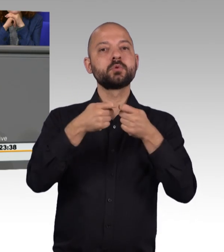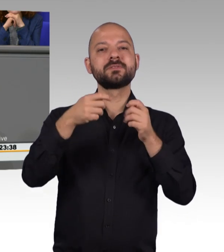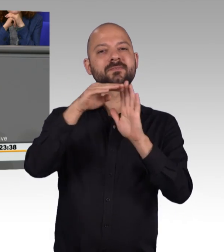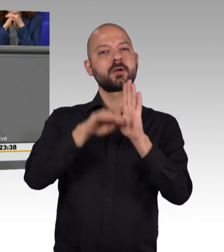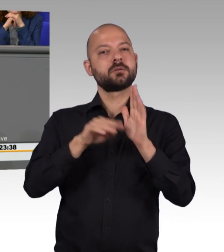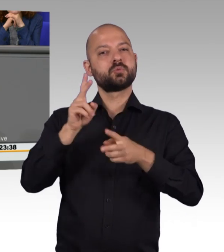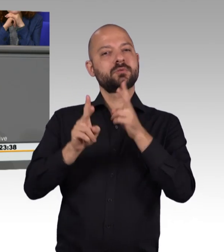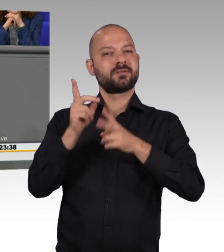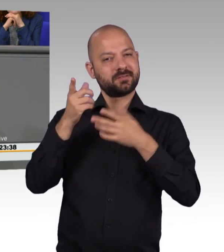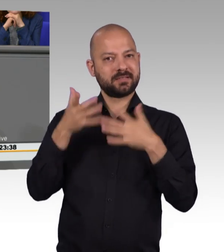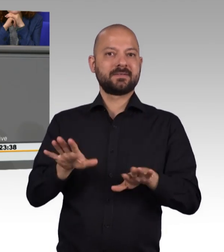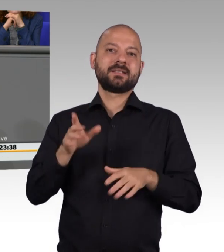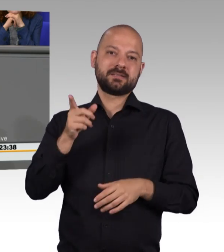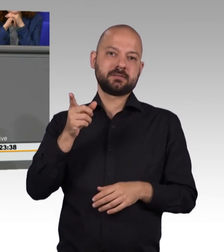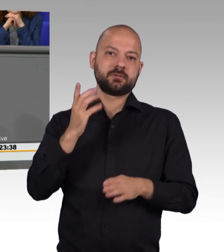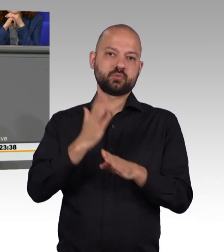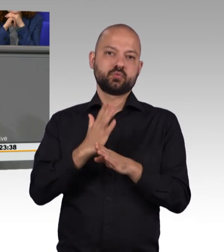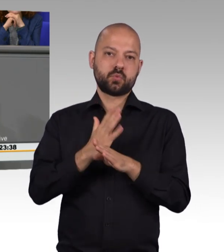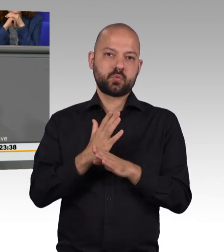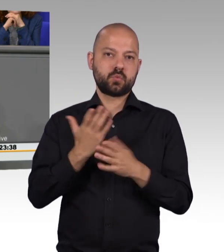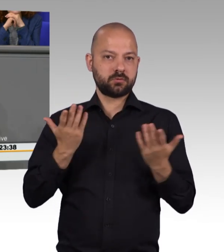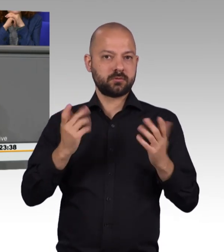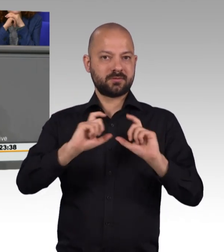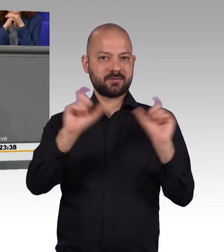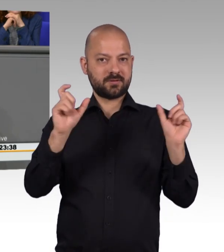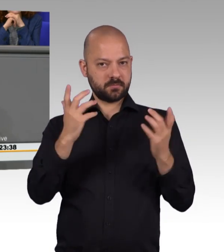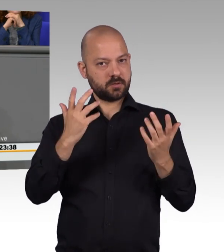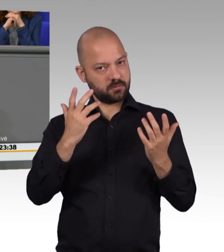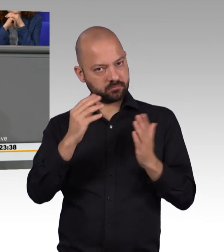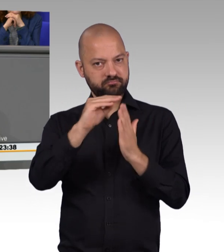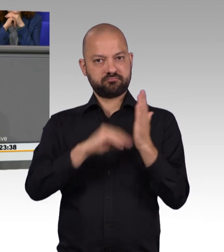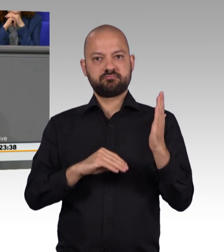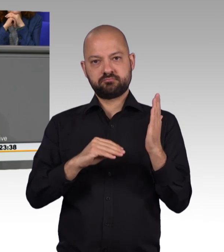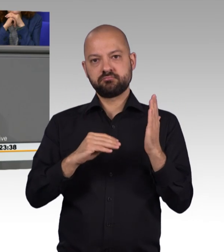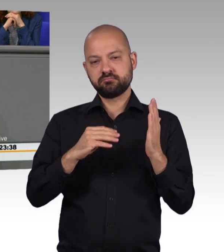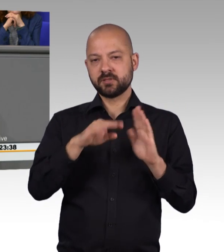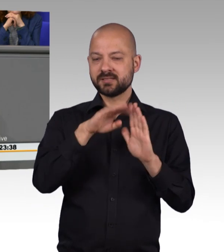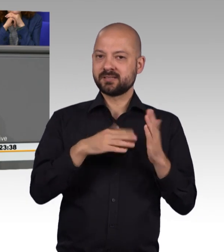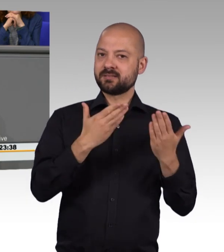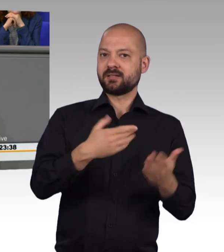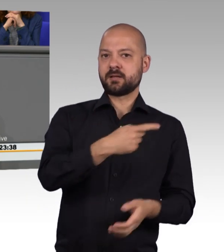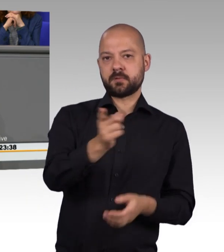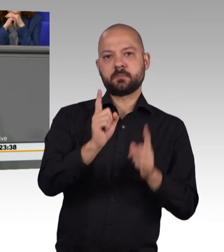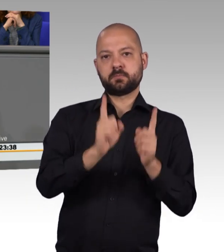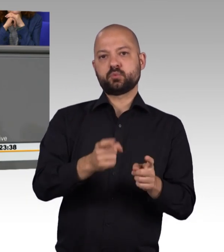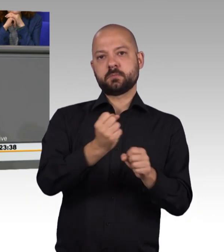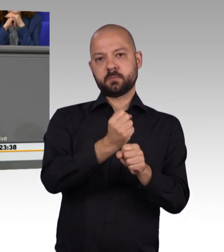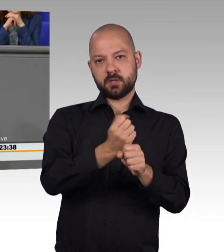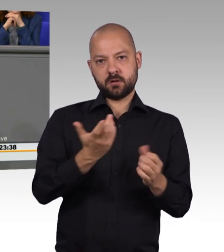gerade dies dem Gesetzgeber ins Aufgabenbuch geschrieben, in dem es in seiner Entscheidung